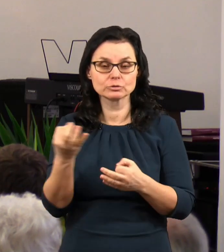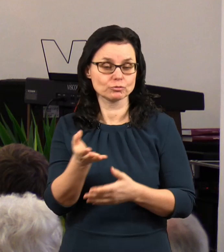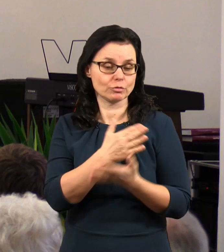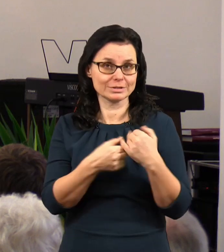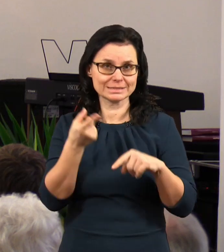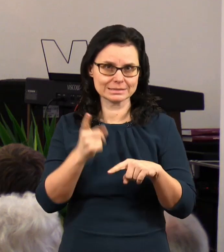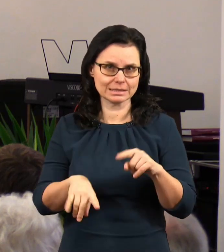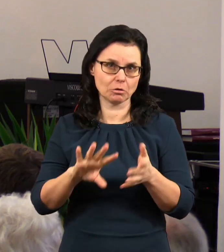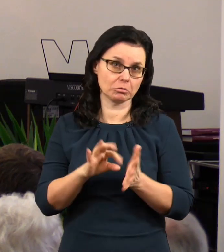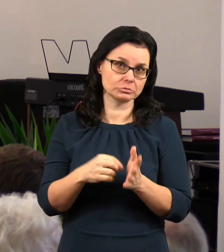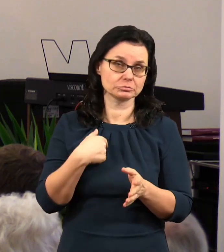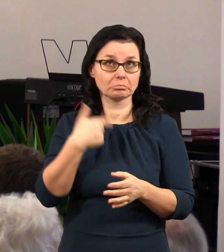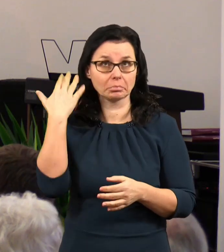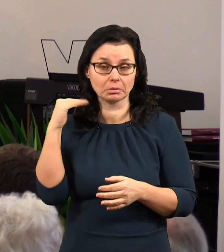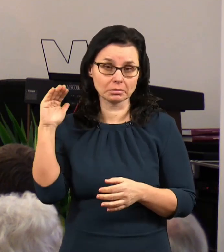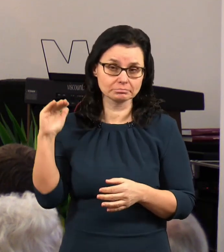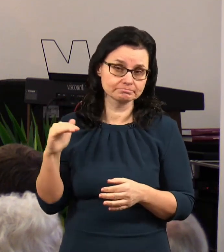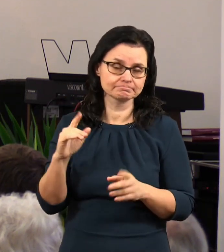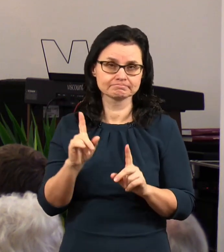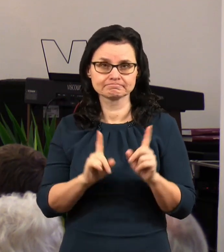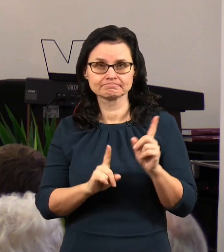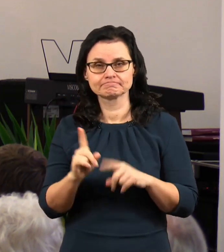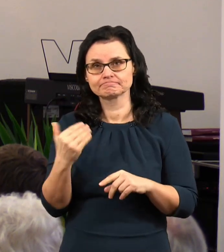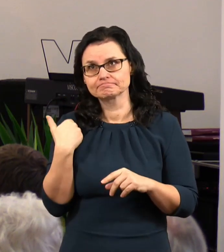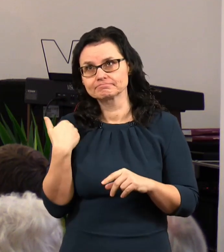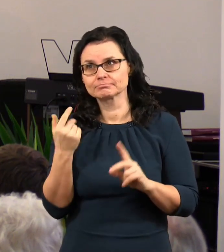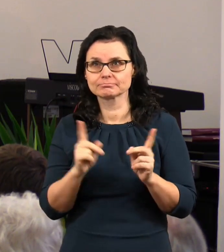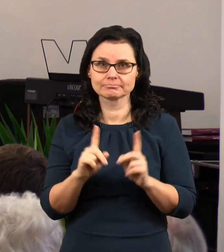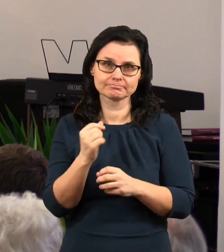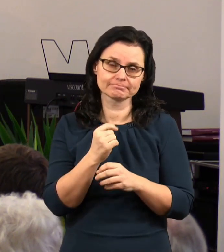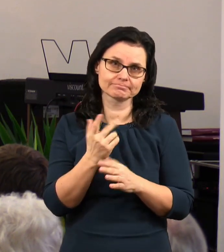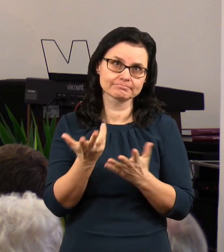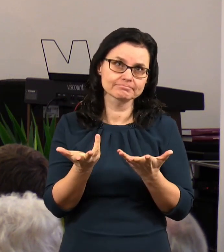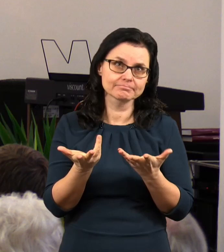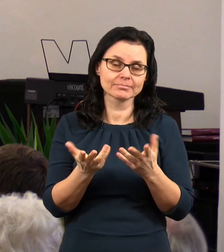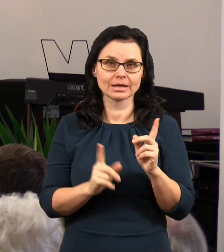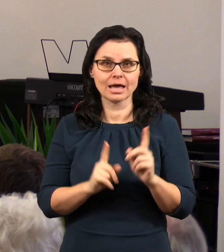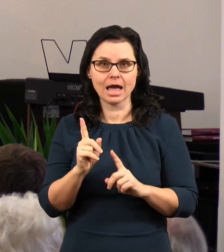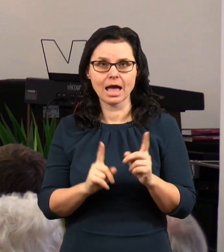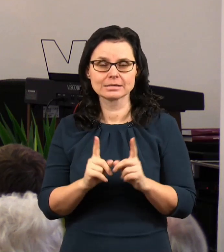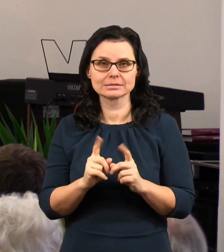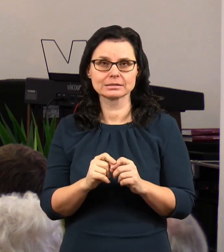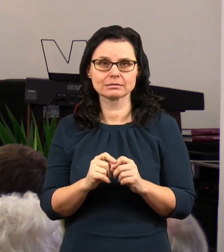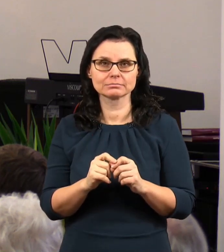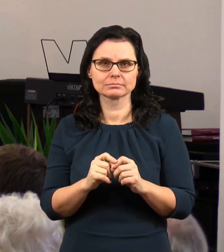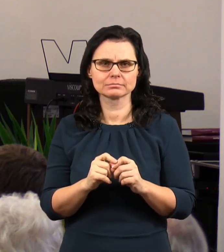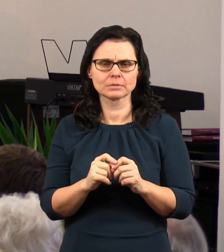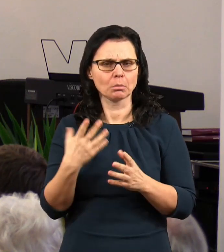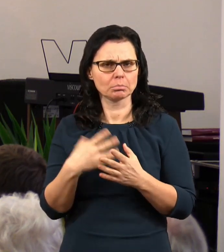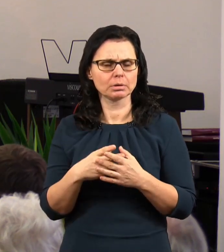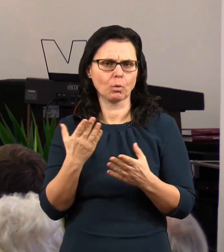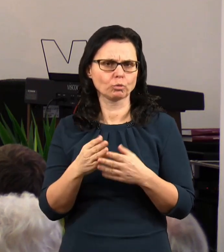když mě bylo nějakých, no, nějakých, nějakých, chodil jsem do